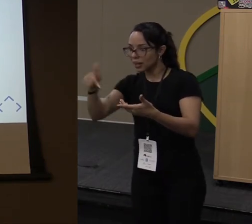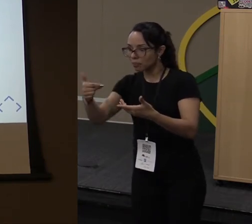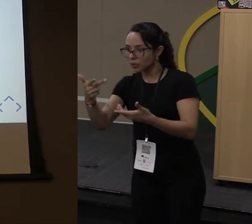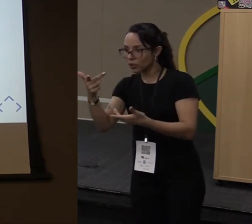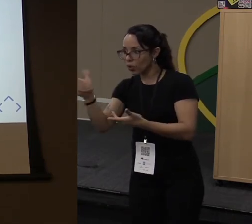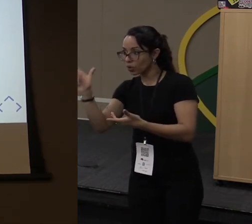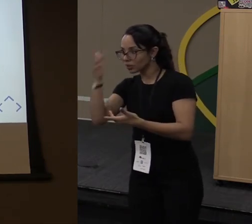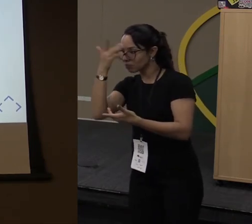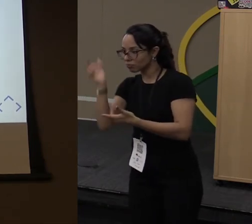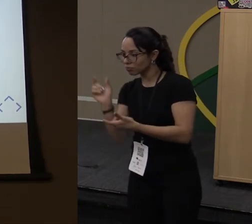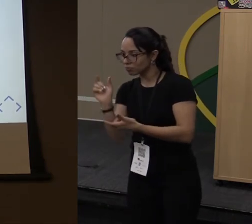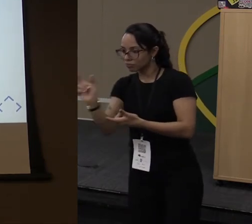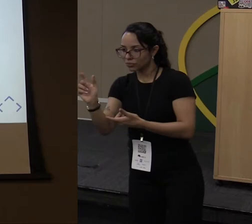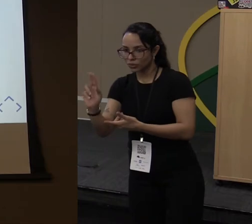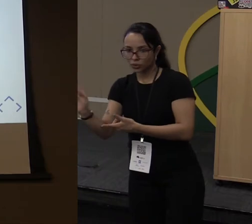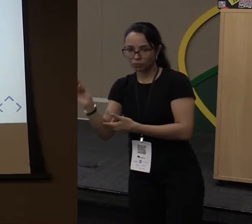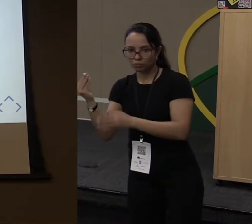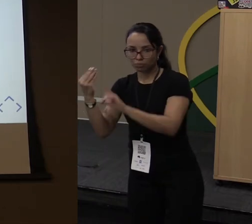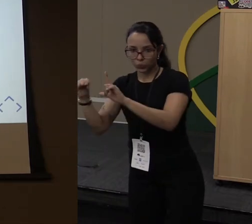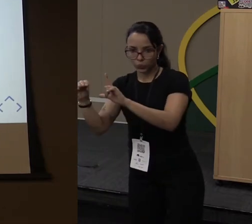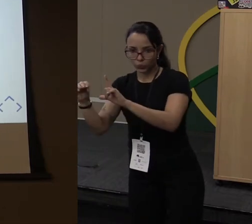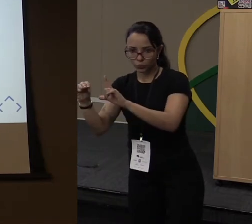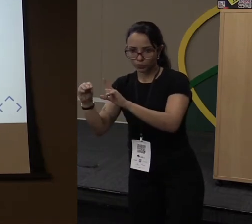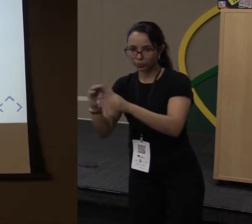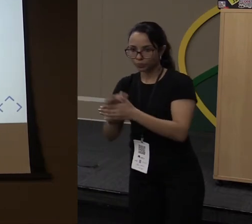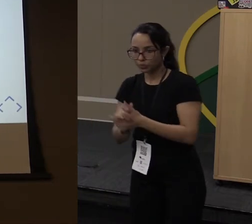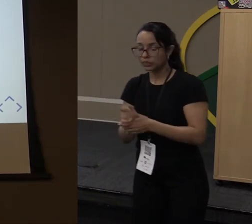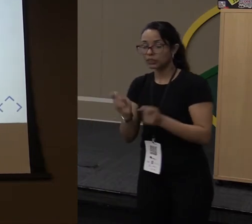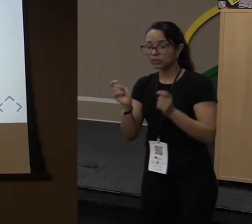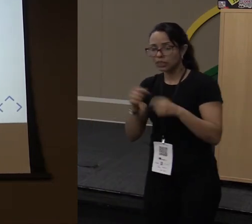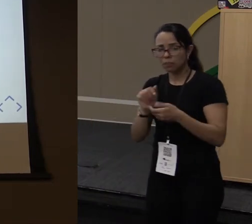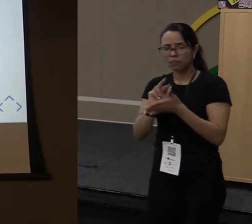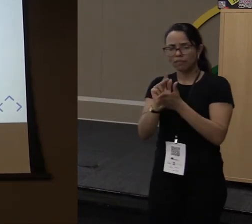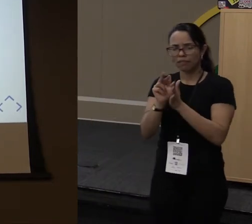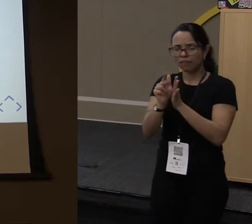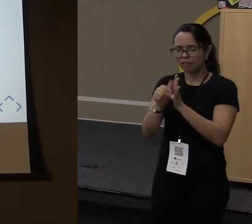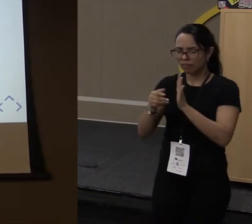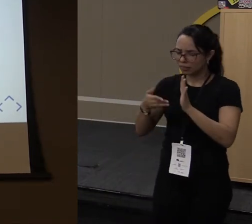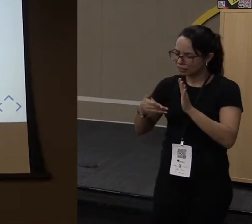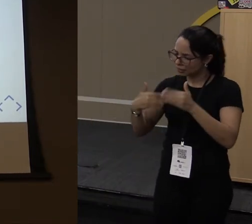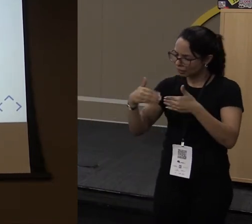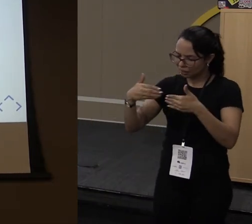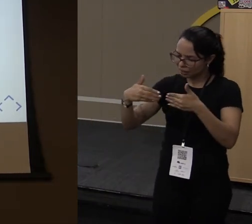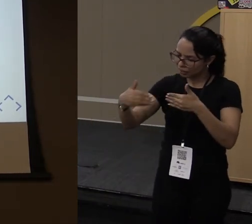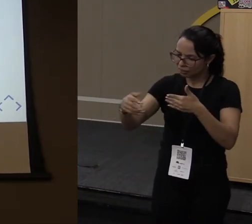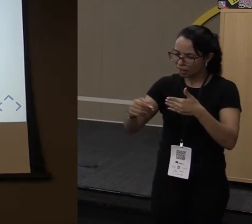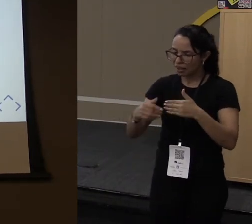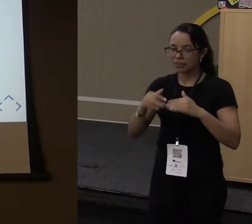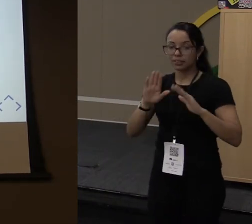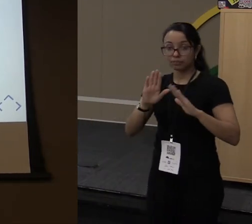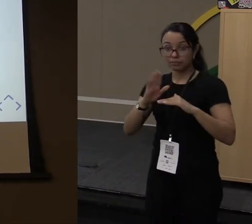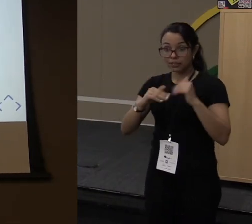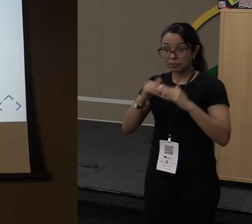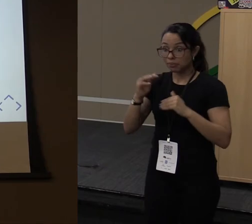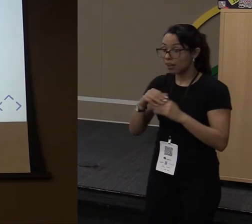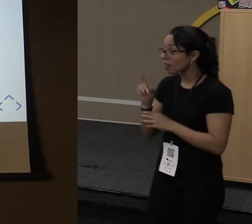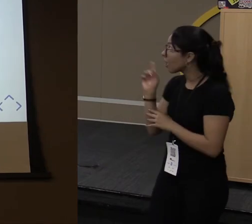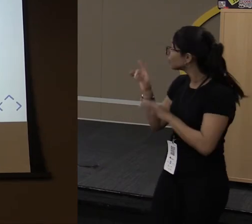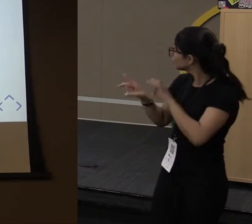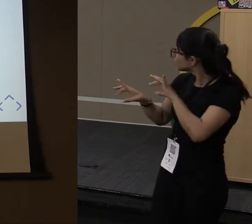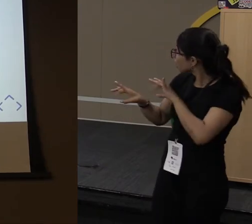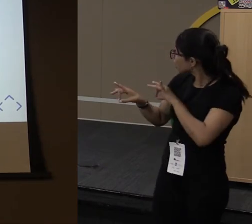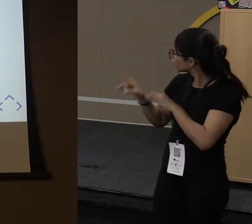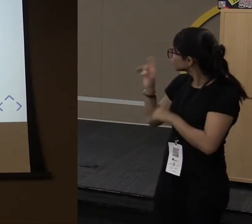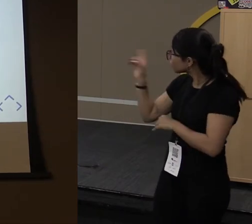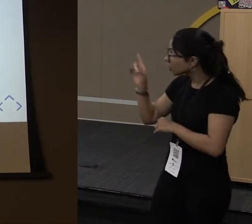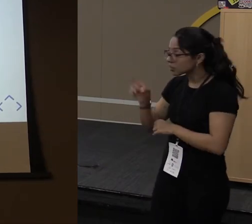Dá para fazer query e composition, e por aí vai. E essas técnicas aqui que são interessantes para a gente. Essas técnicas é que fazem